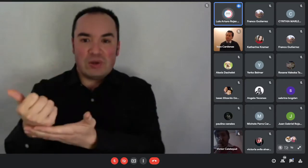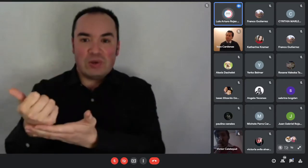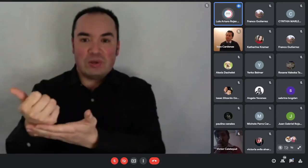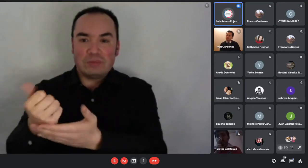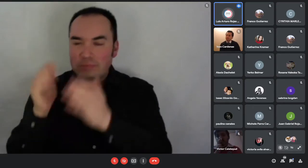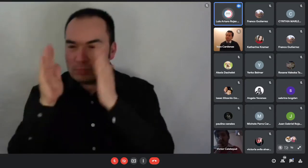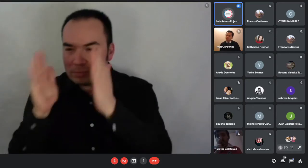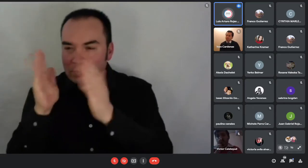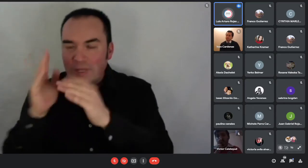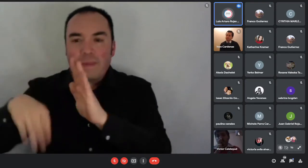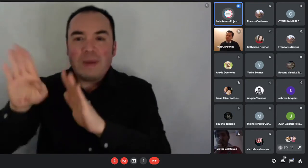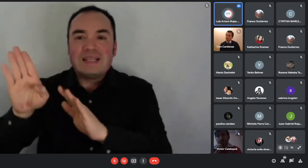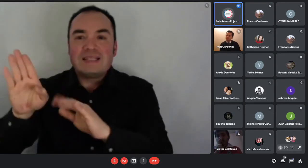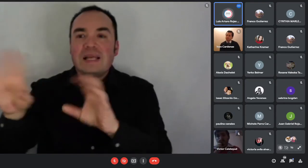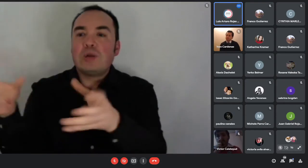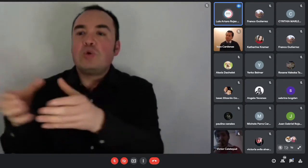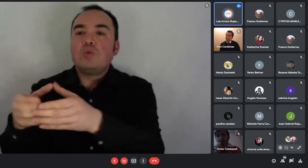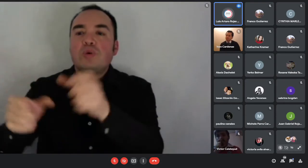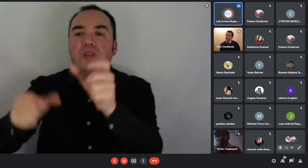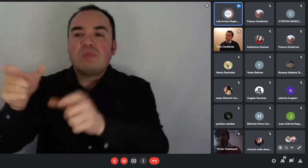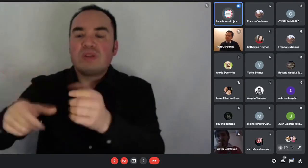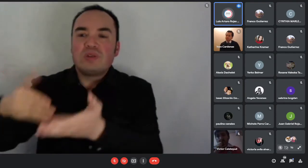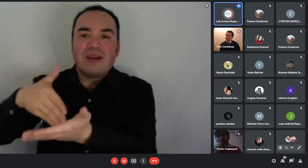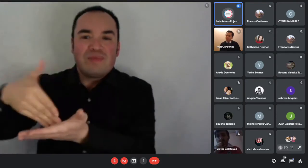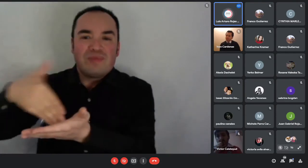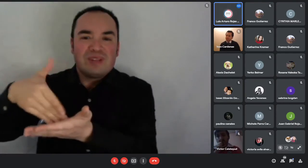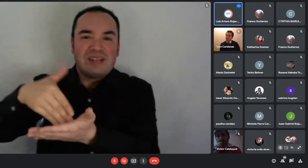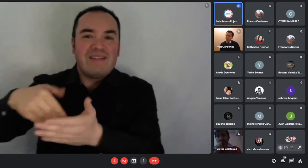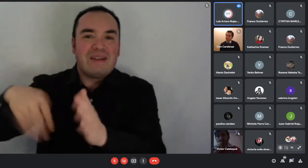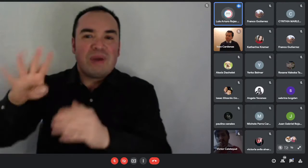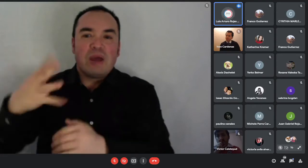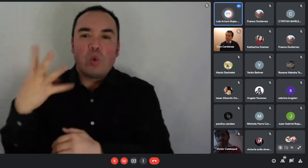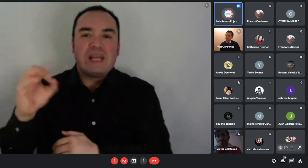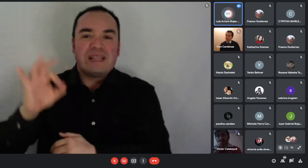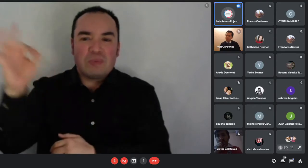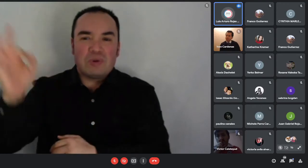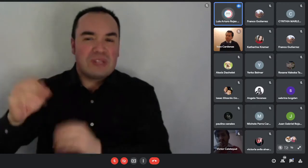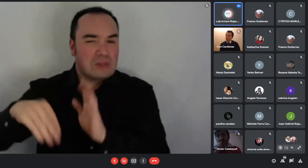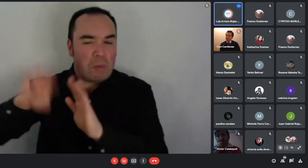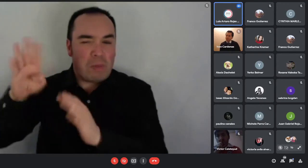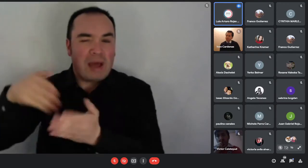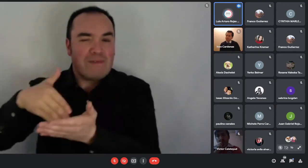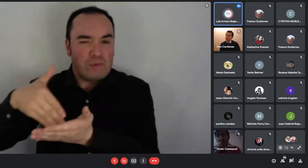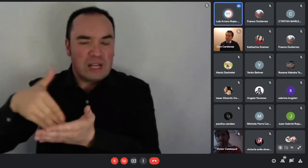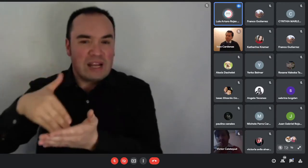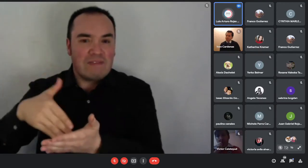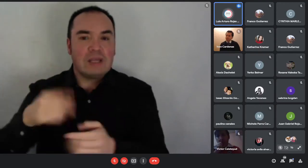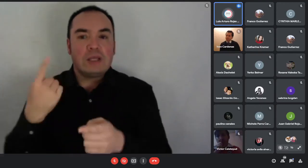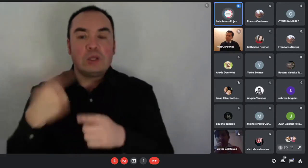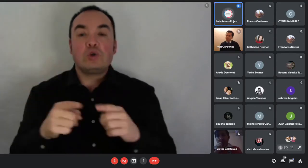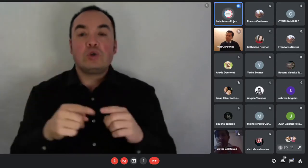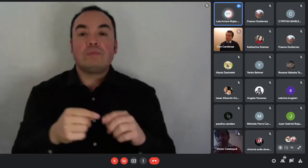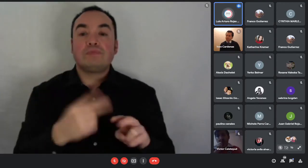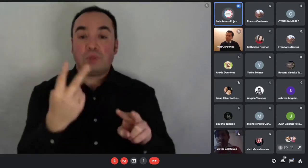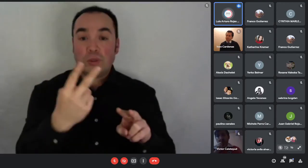40% y el subsidio de arriendo obviamente que atiende a aquellas familias que están dentro del